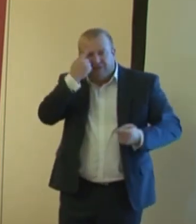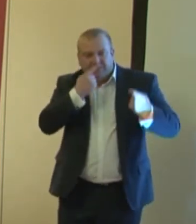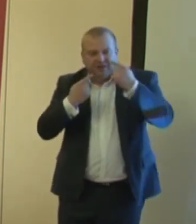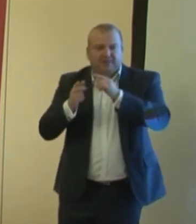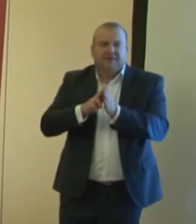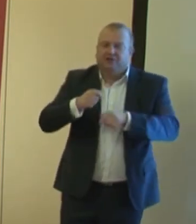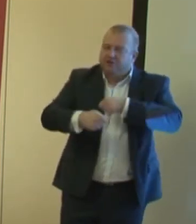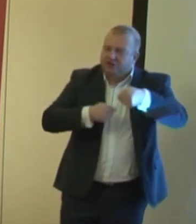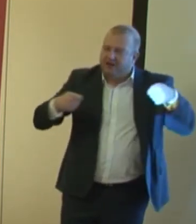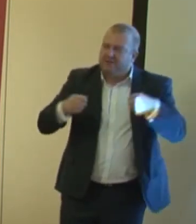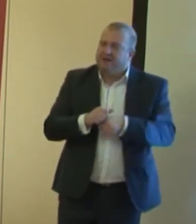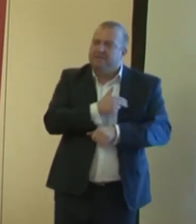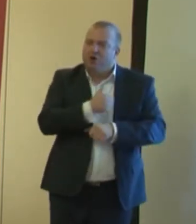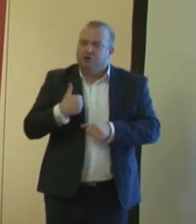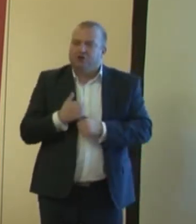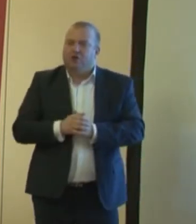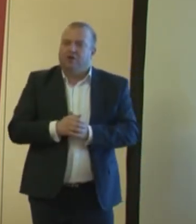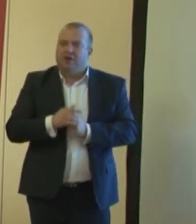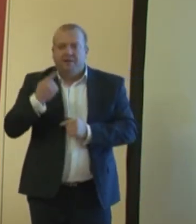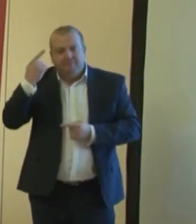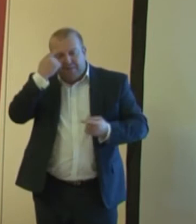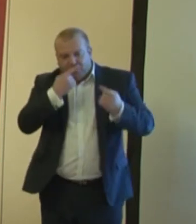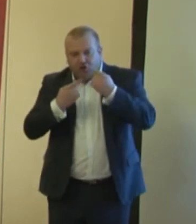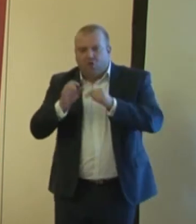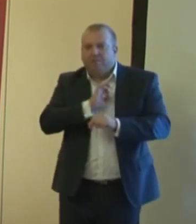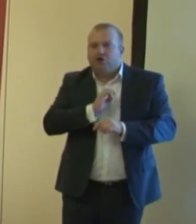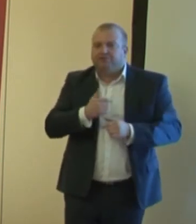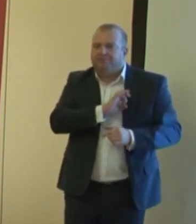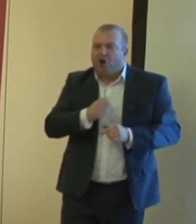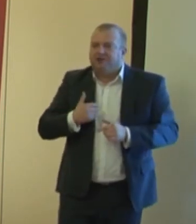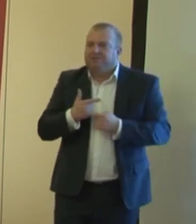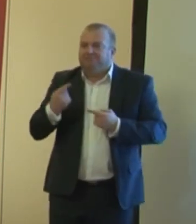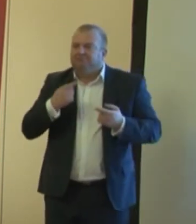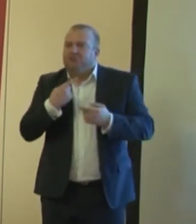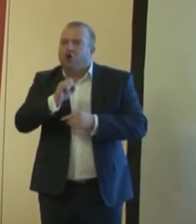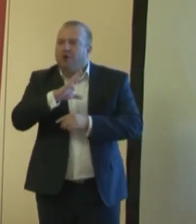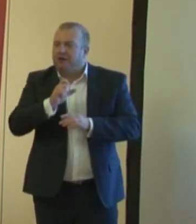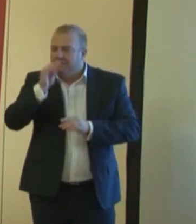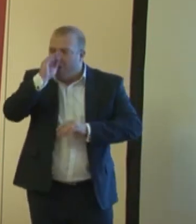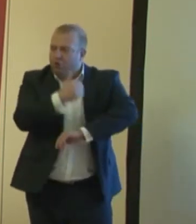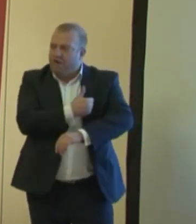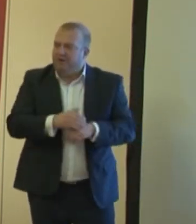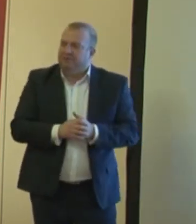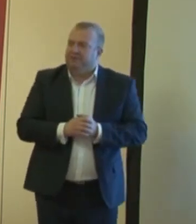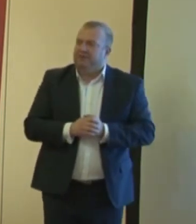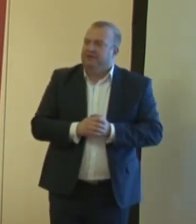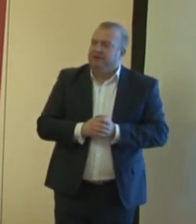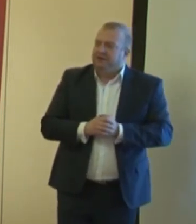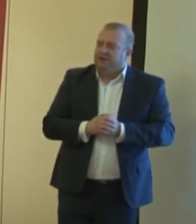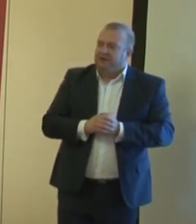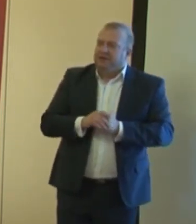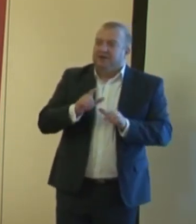rozwiązaniami, polską myślą, polskim doróbkiem naukowym w tym zakresie. Cieszę się, że również są